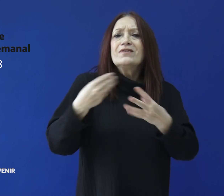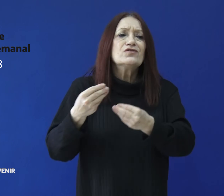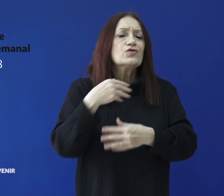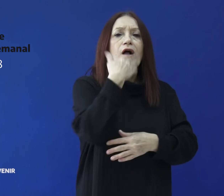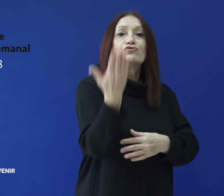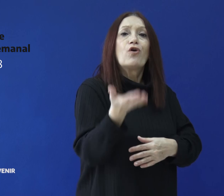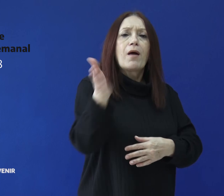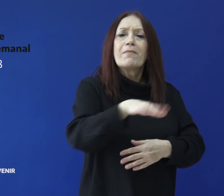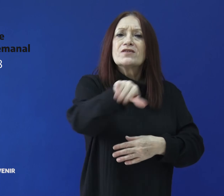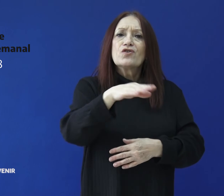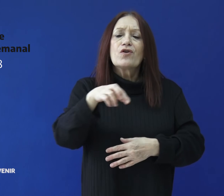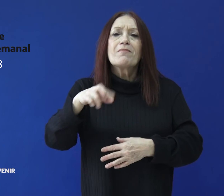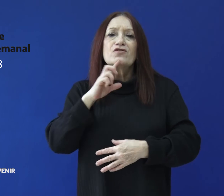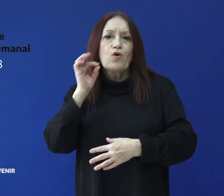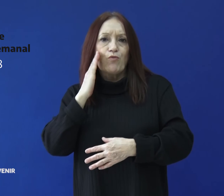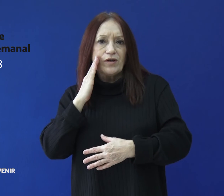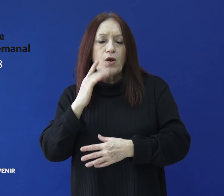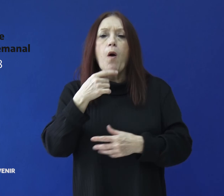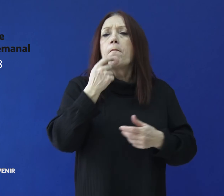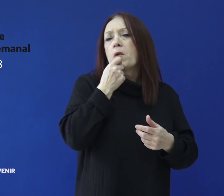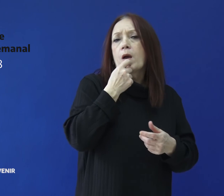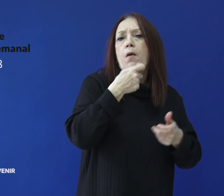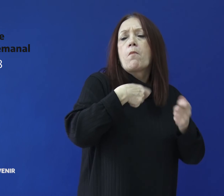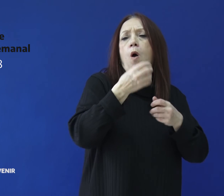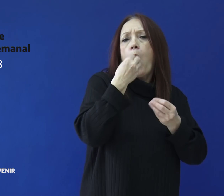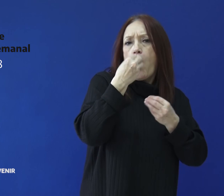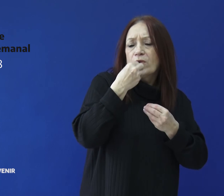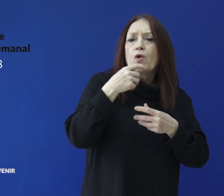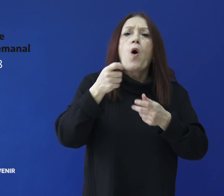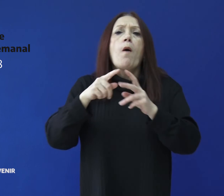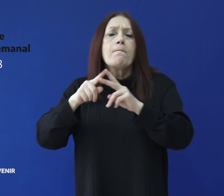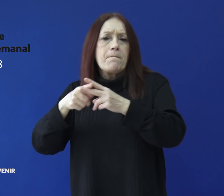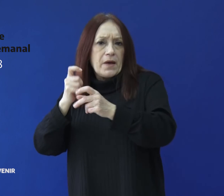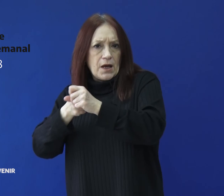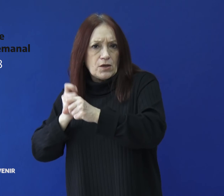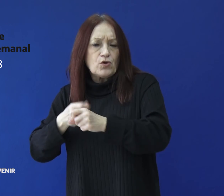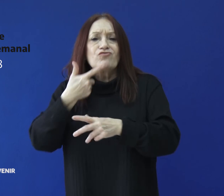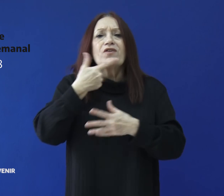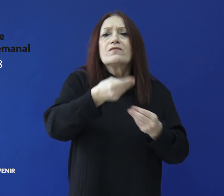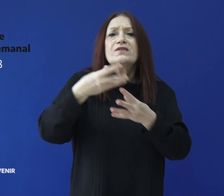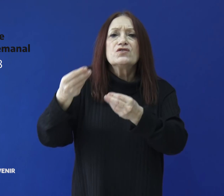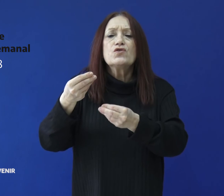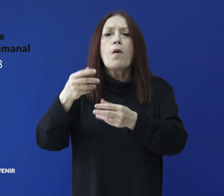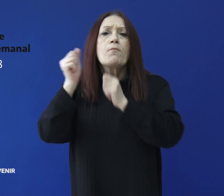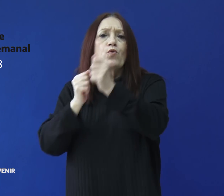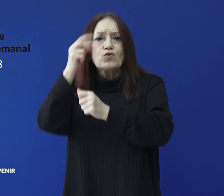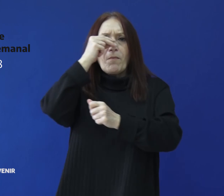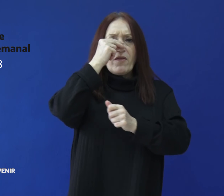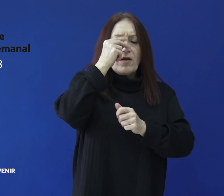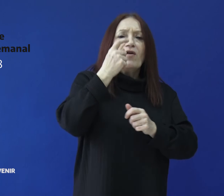en los rubros gastronómico, mecánico, servicios, maderero, metalúrgico,